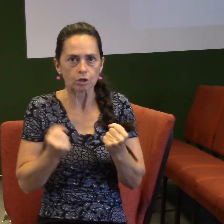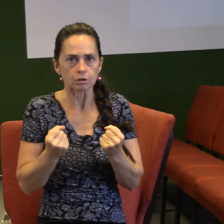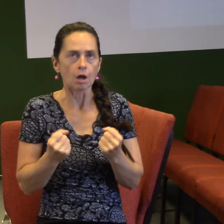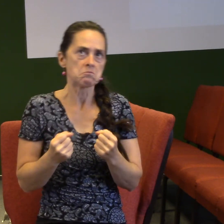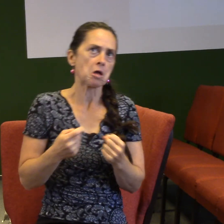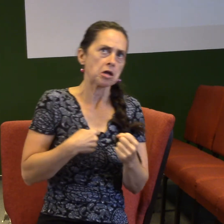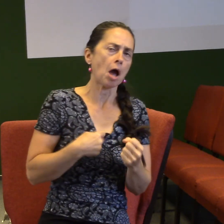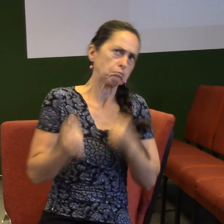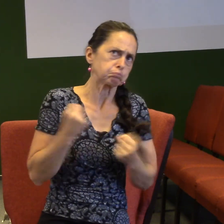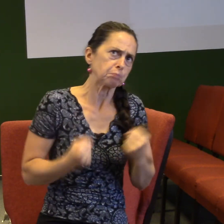poslední.